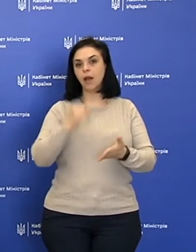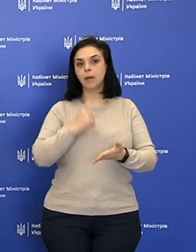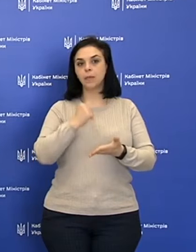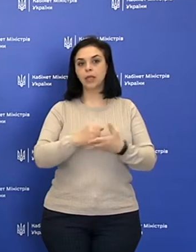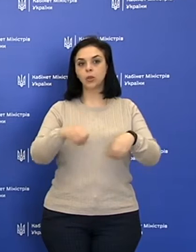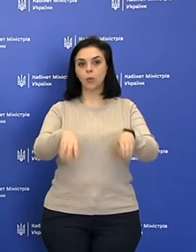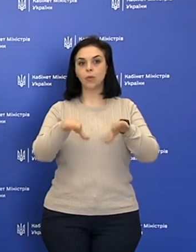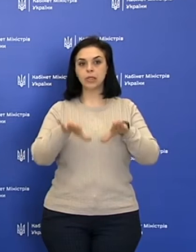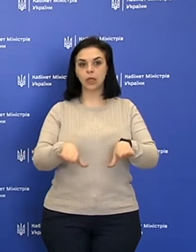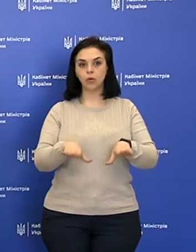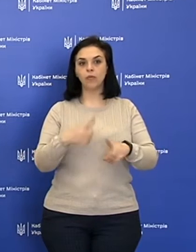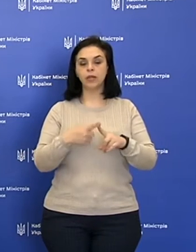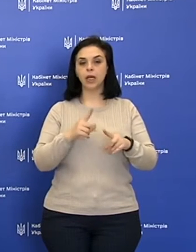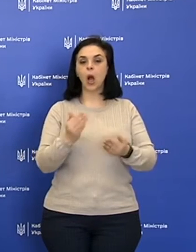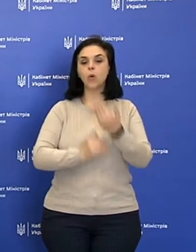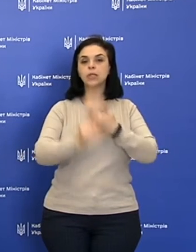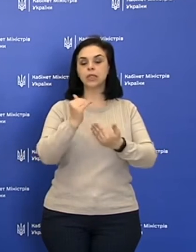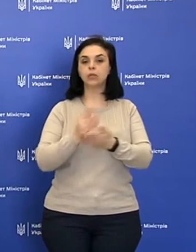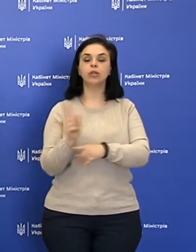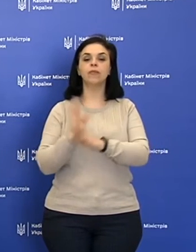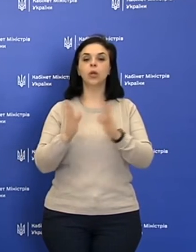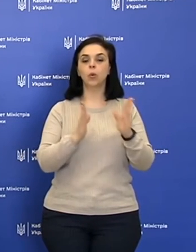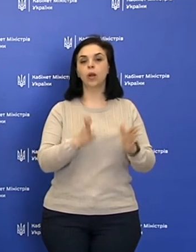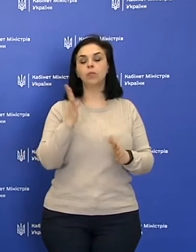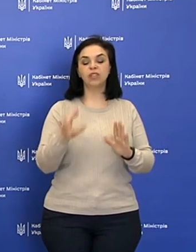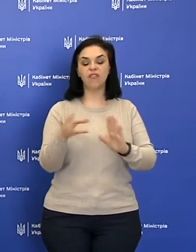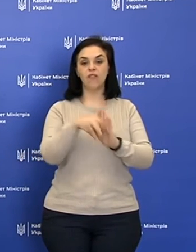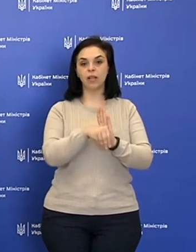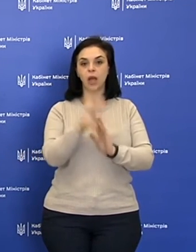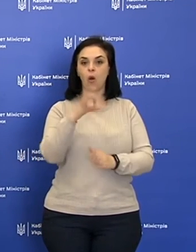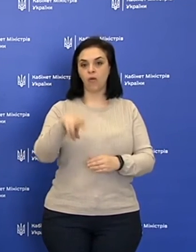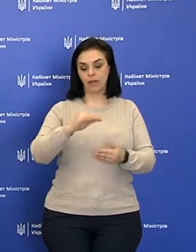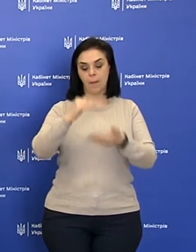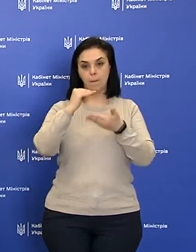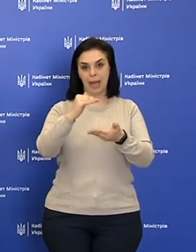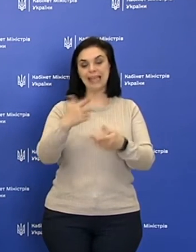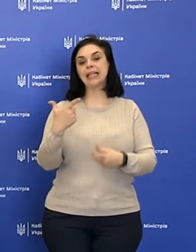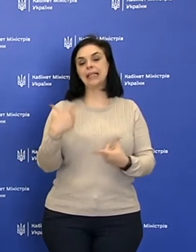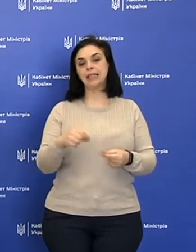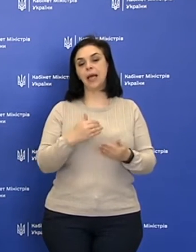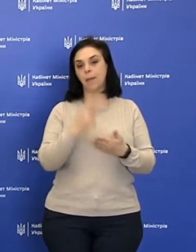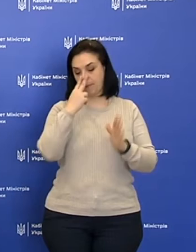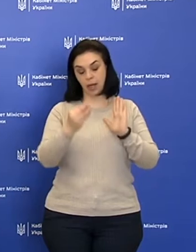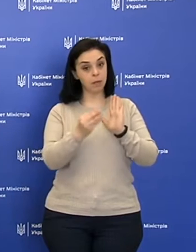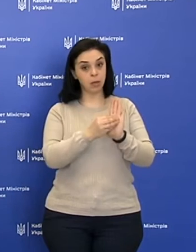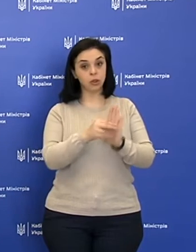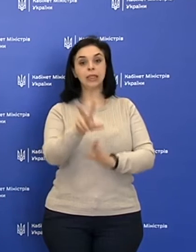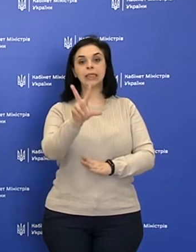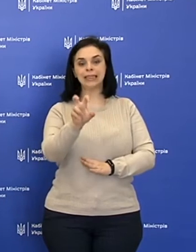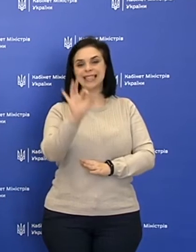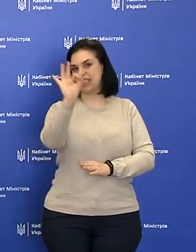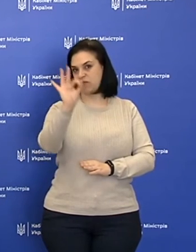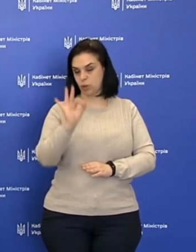постанову, яка вже остаточно вирегулює, буде введений ковід-пакет, де передбачено 300